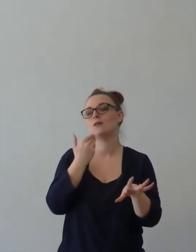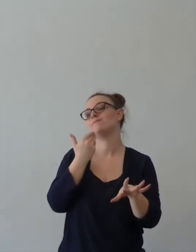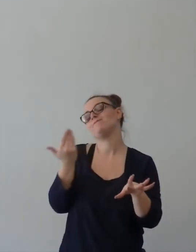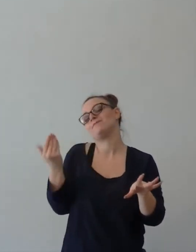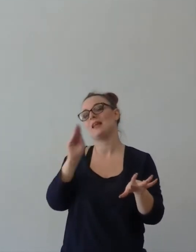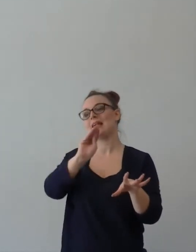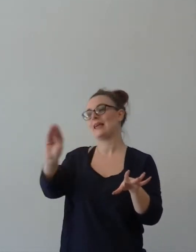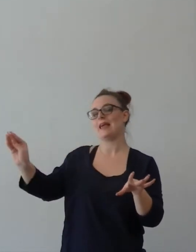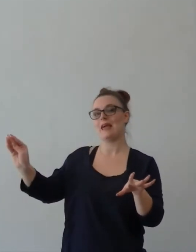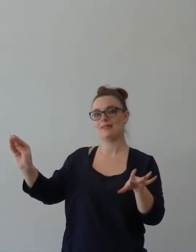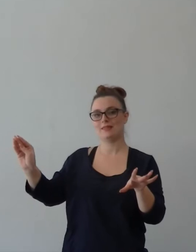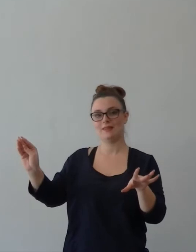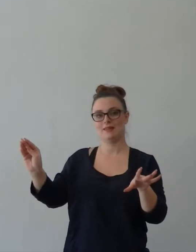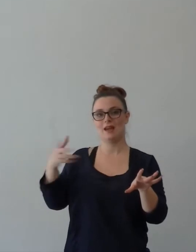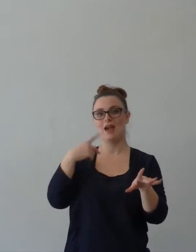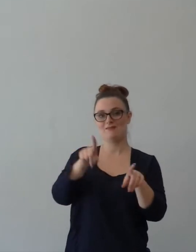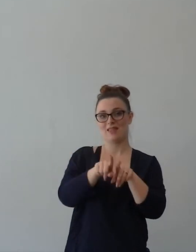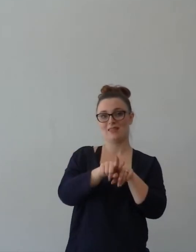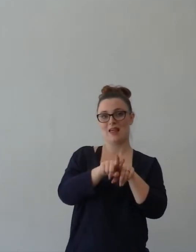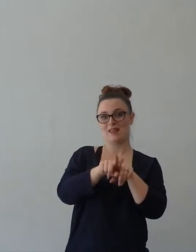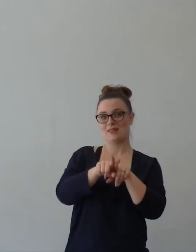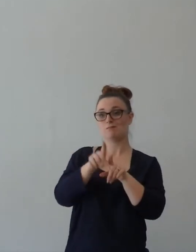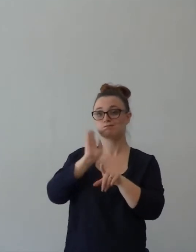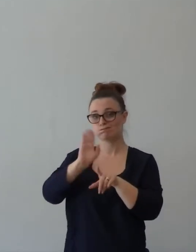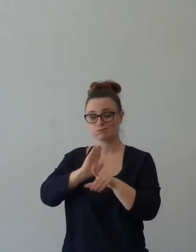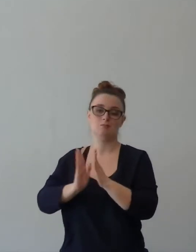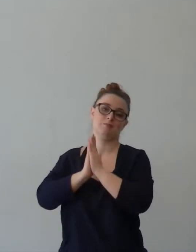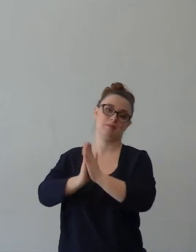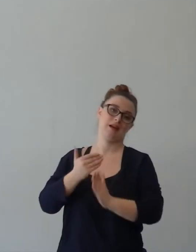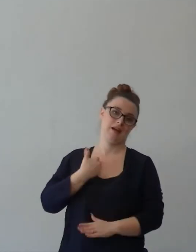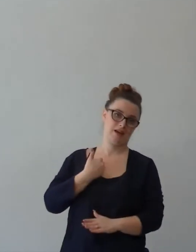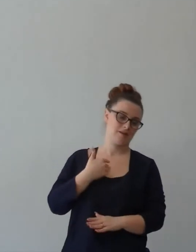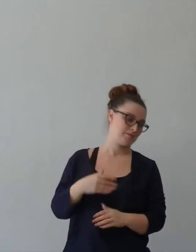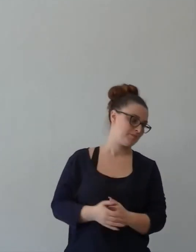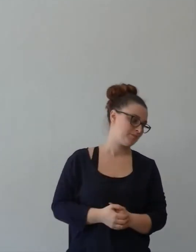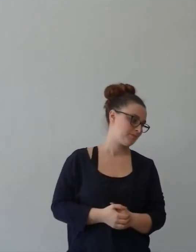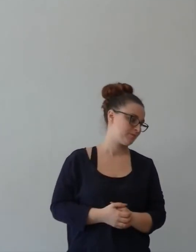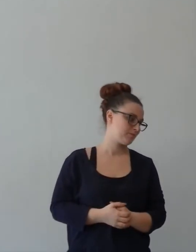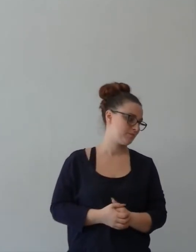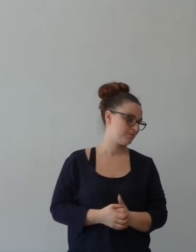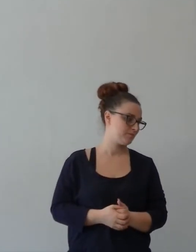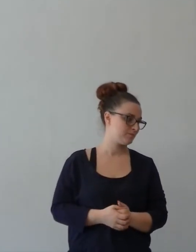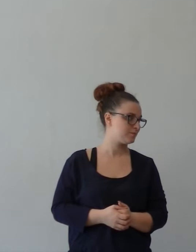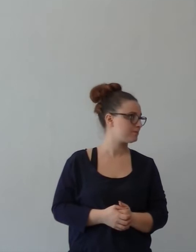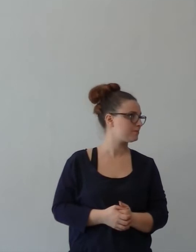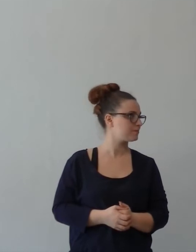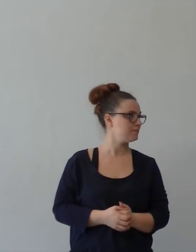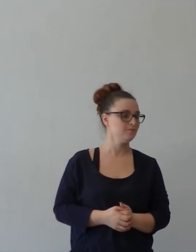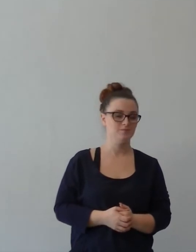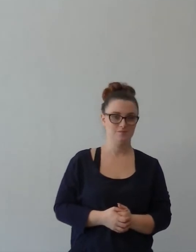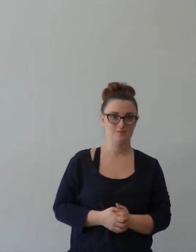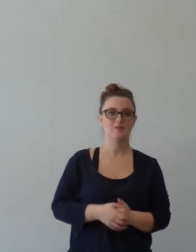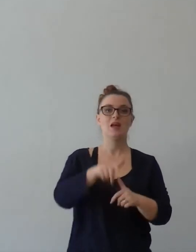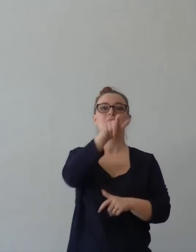Maldendo. Attenzione. Se non c'è la speranza, se non c'è questa speranza, per i credenti la speranza è una certezza,